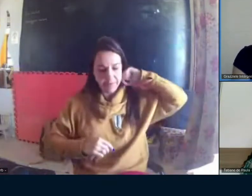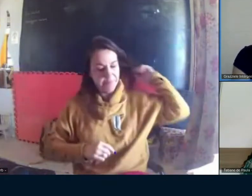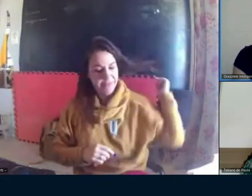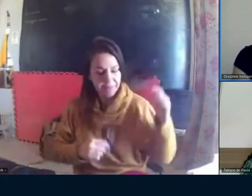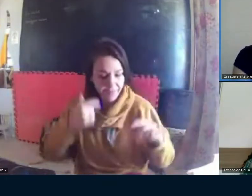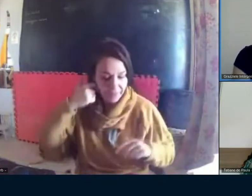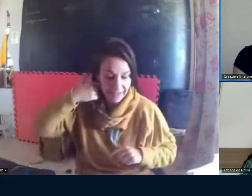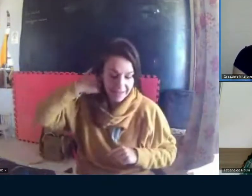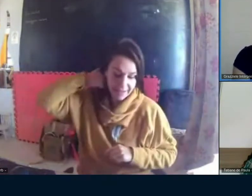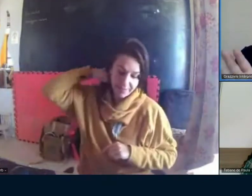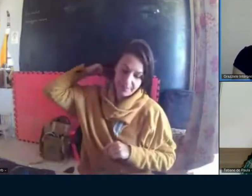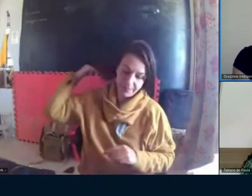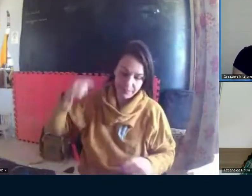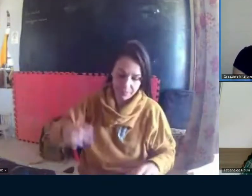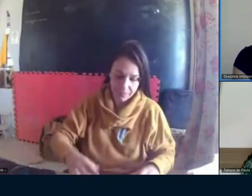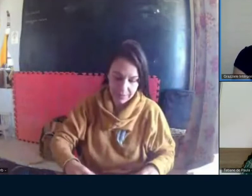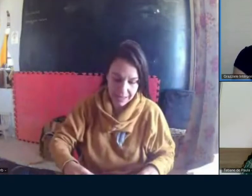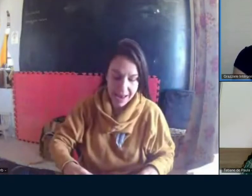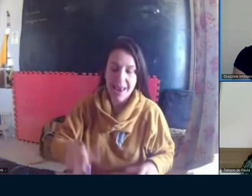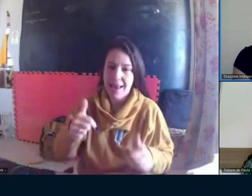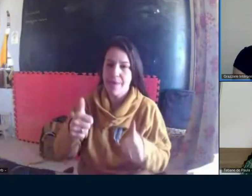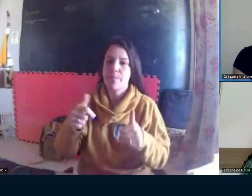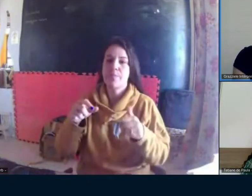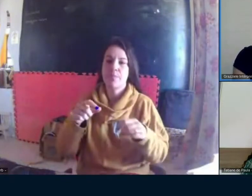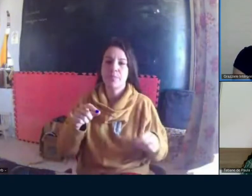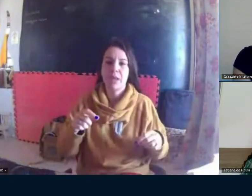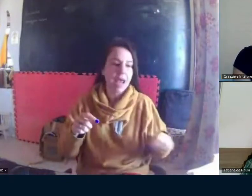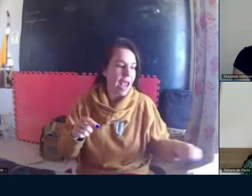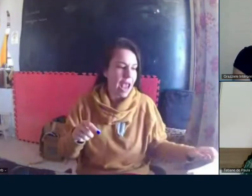E você pode explorar mais isso depois, inclusive.